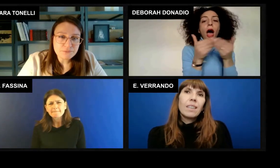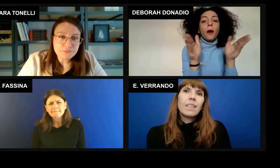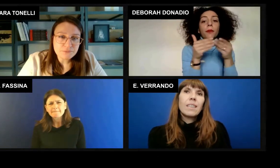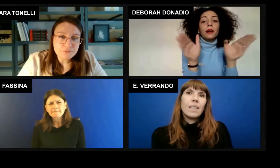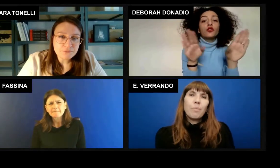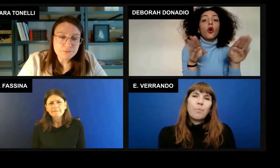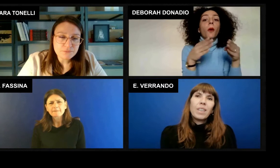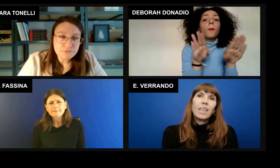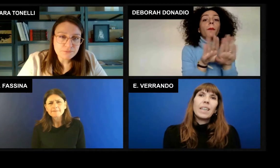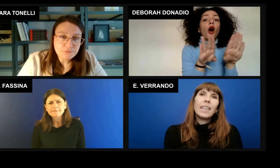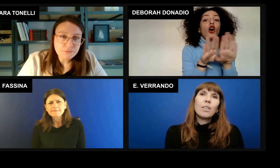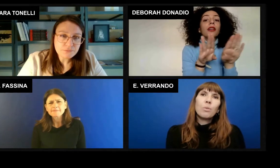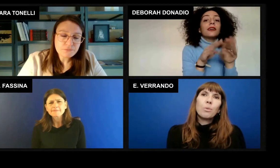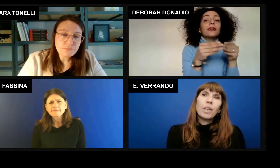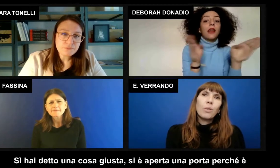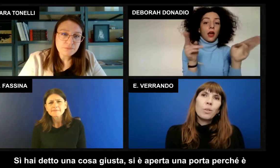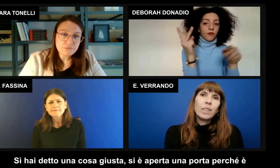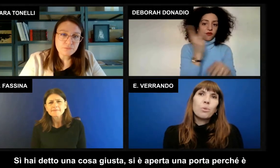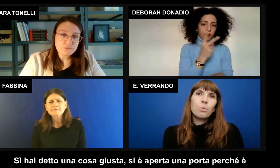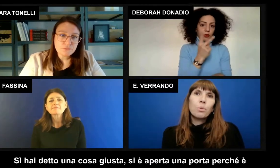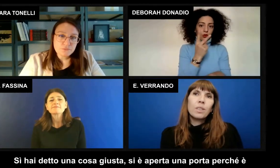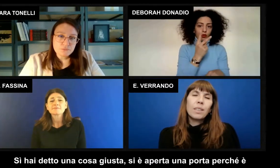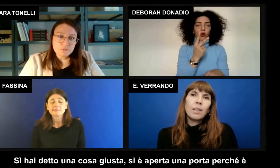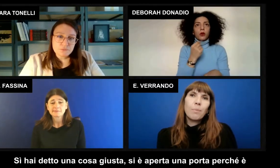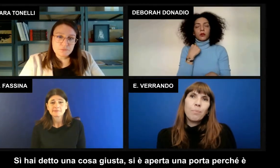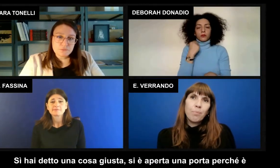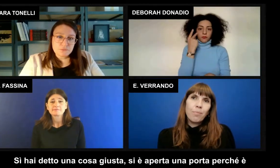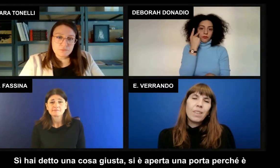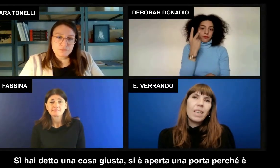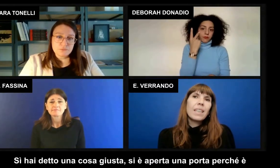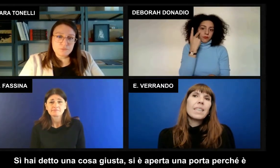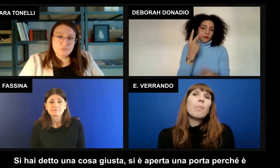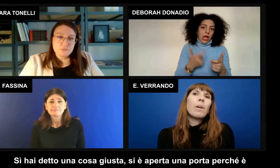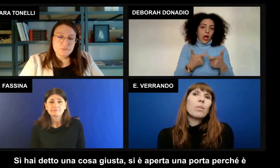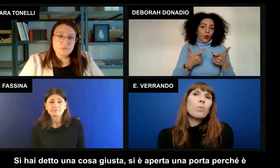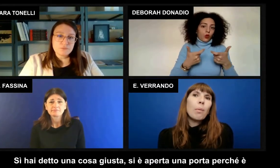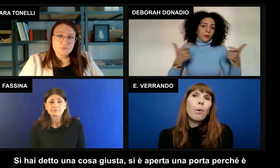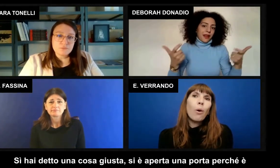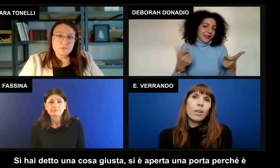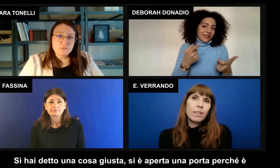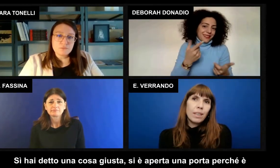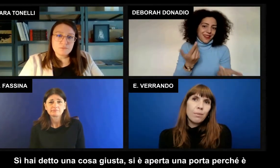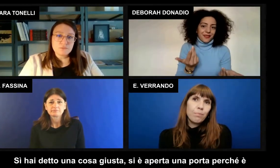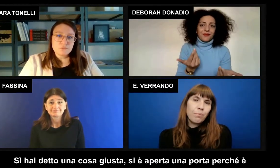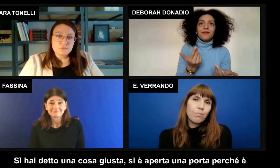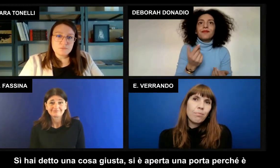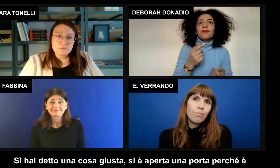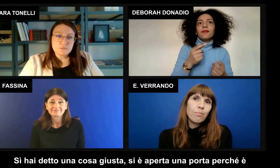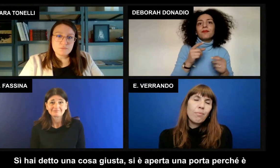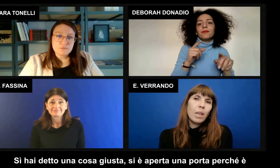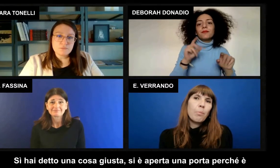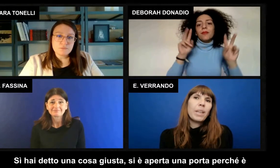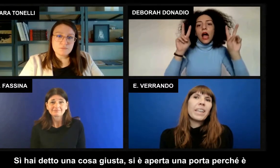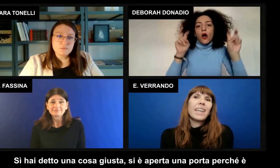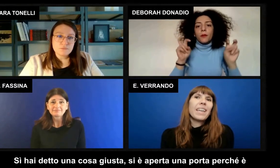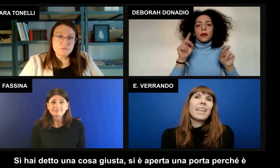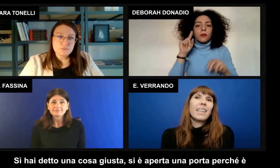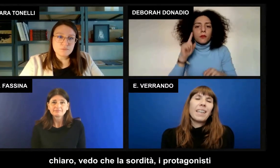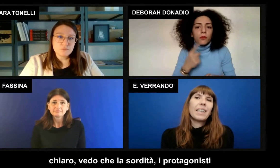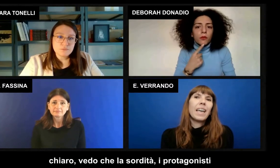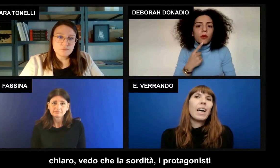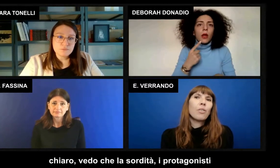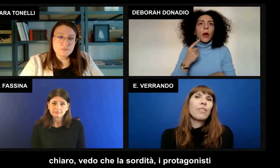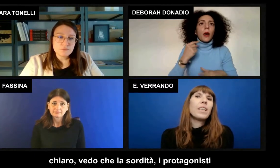Sì, hai detto una cosa giusta. Si è aperta una porta, perché